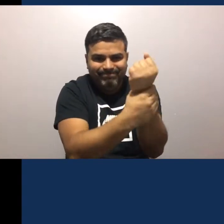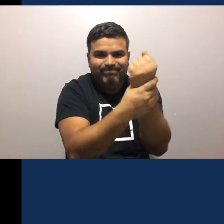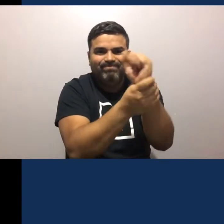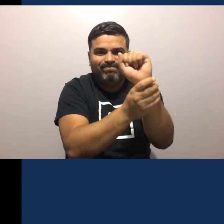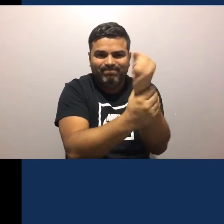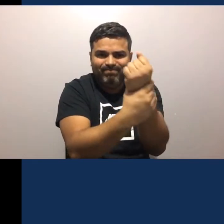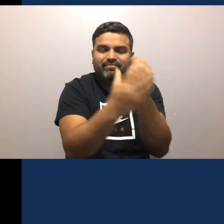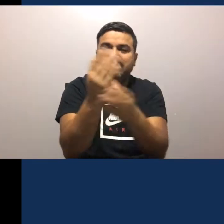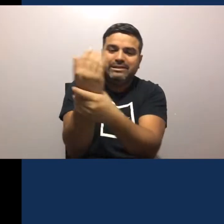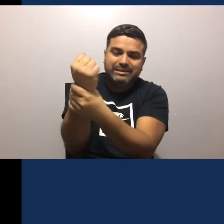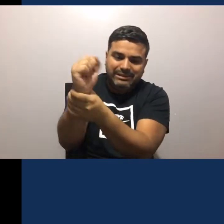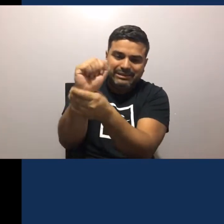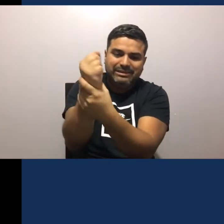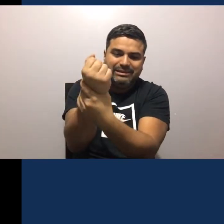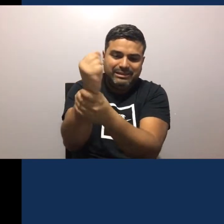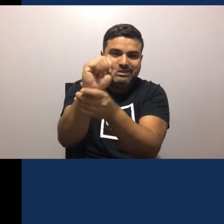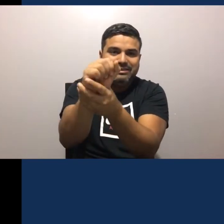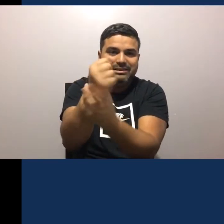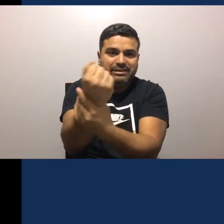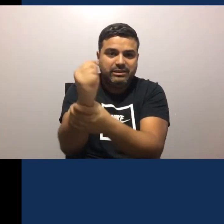Luego, las muñecas